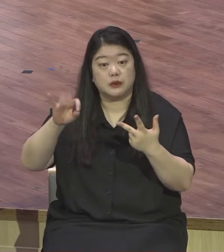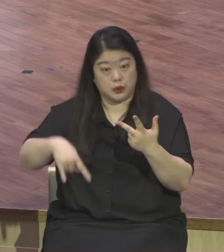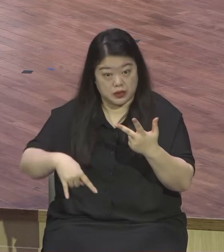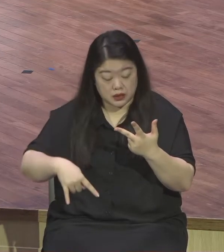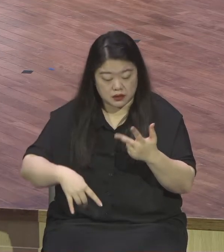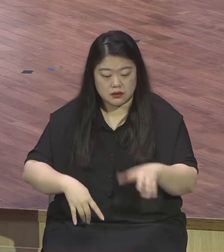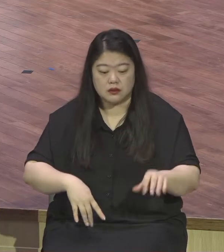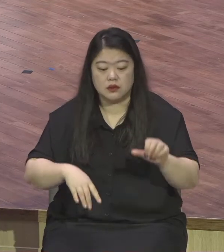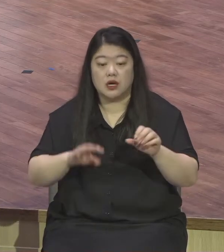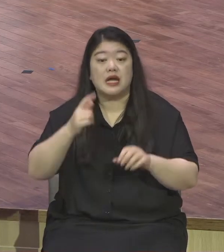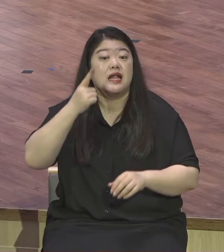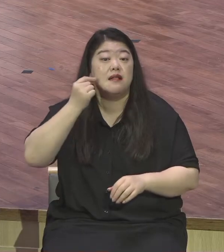일본 다 끊었어요.